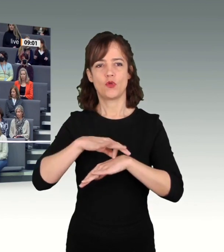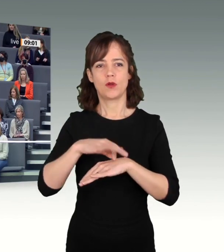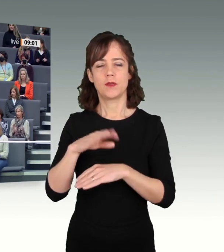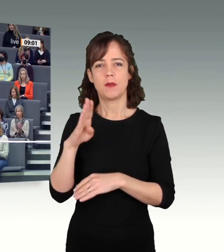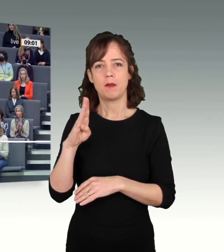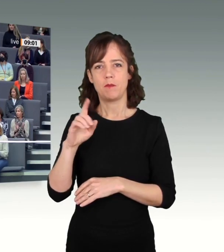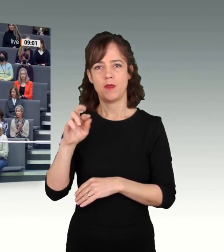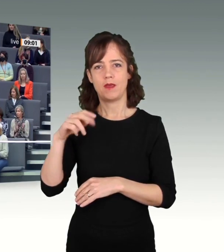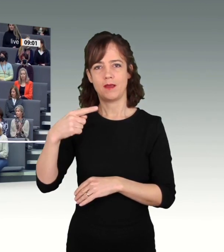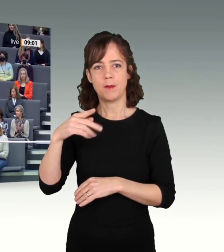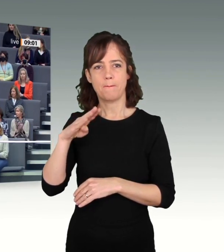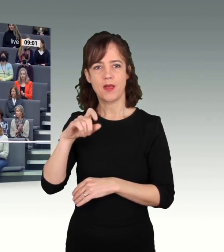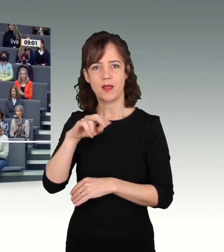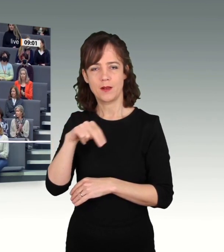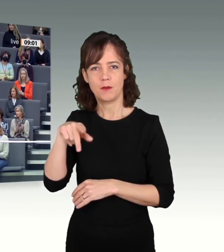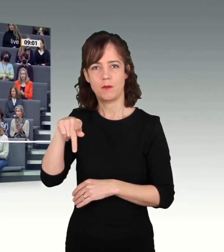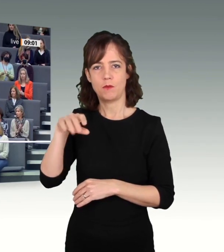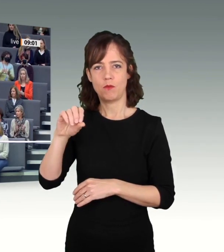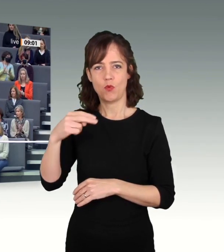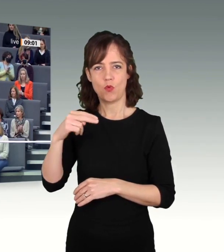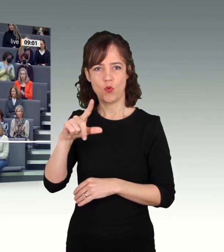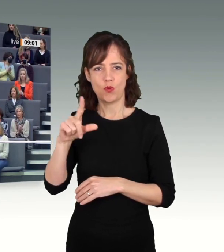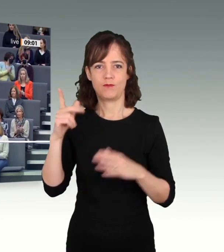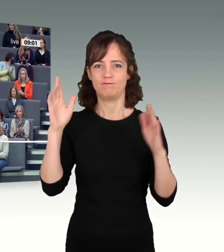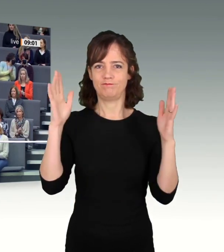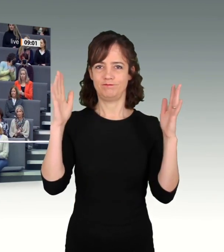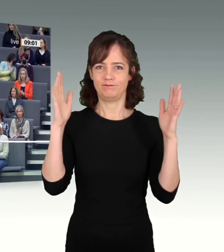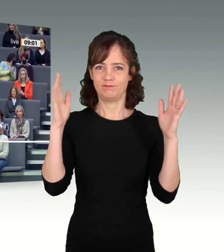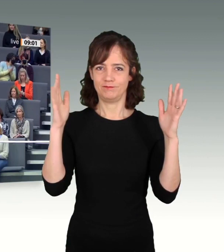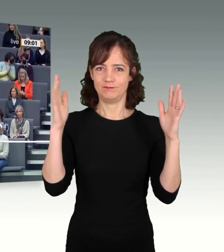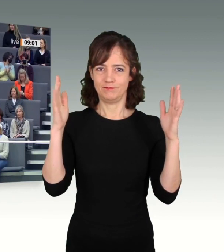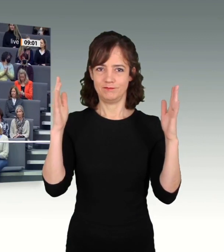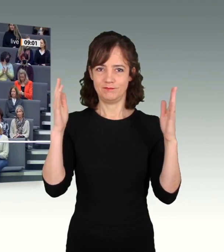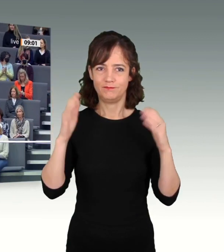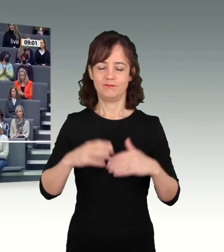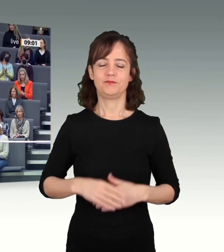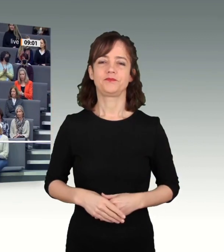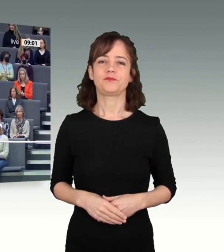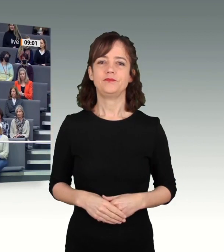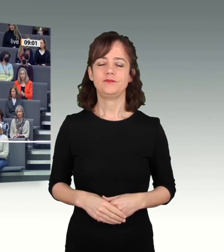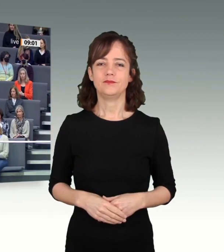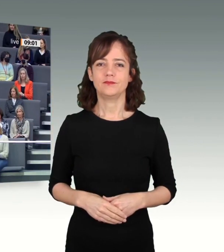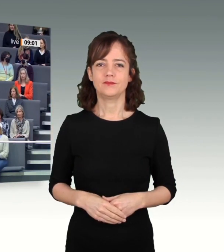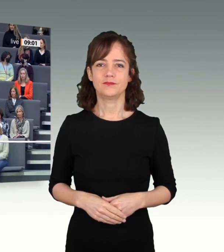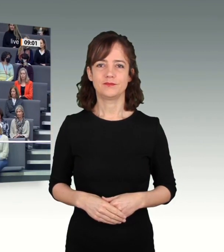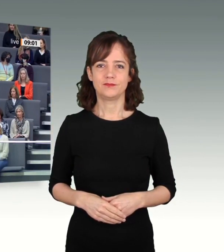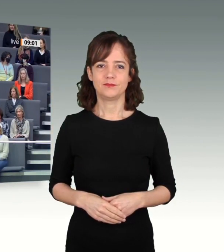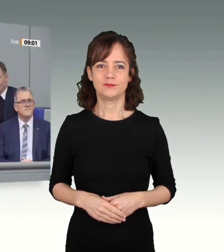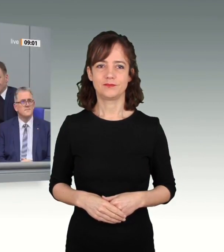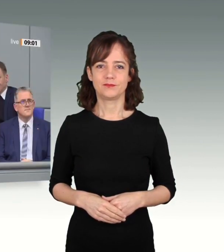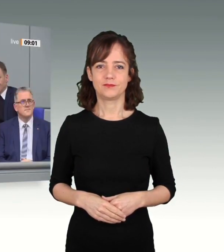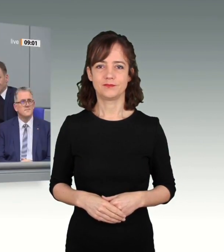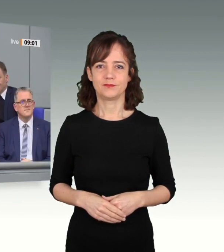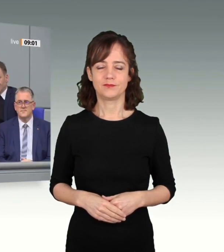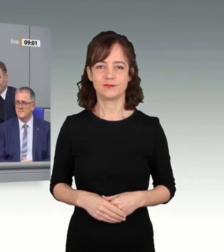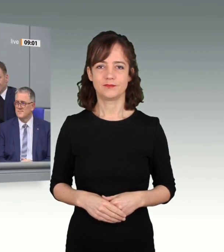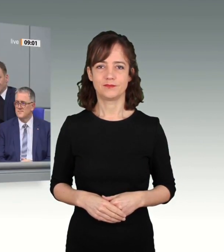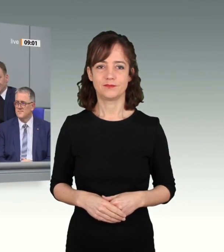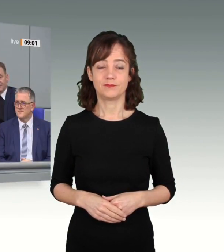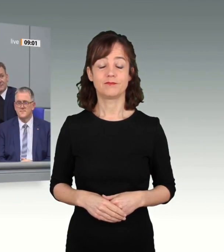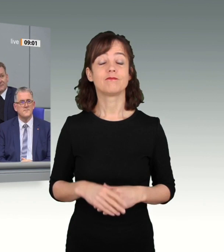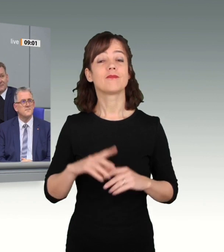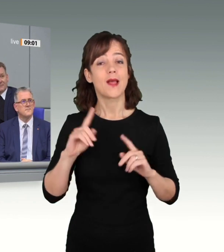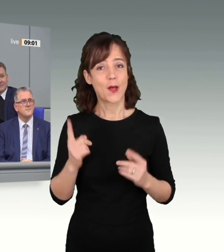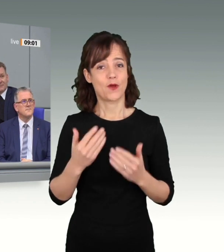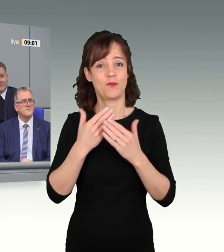sowie